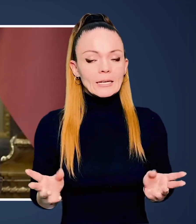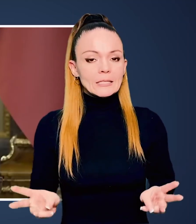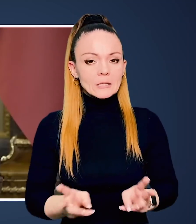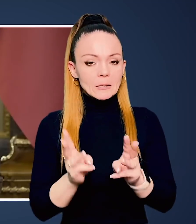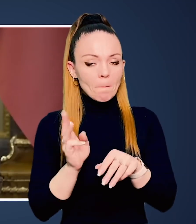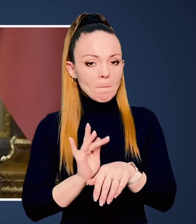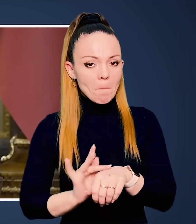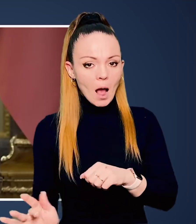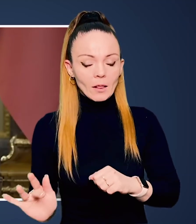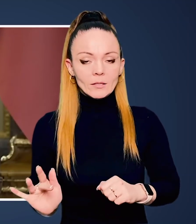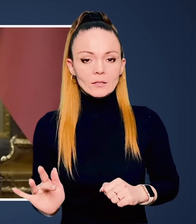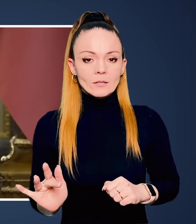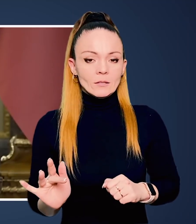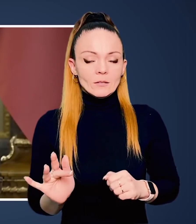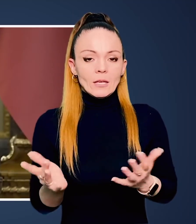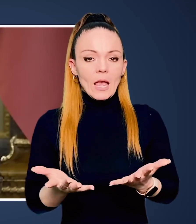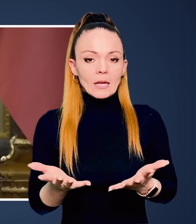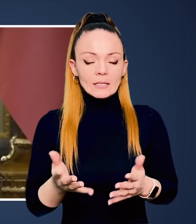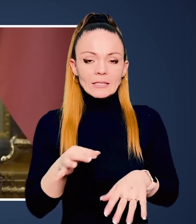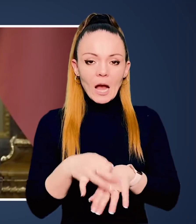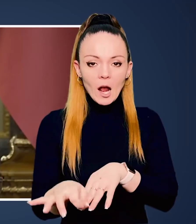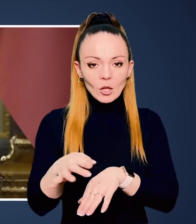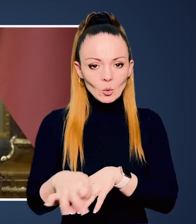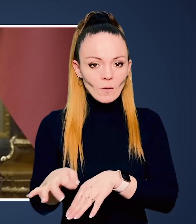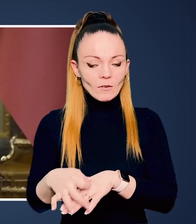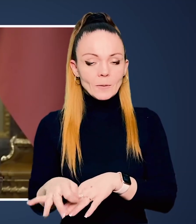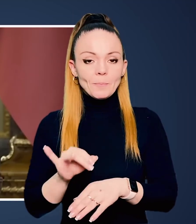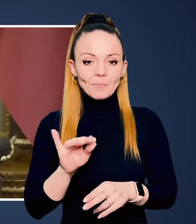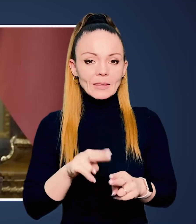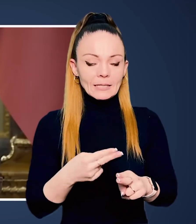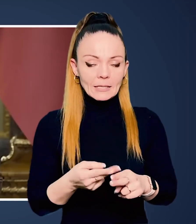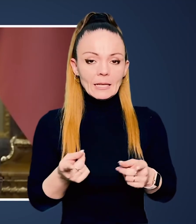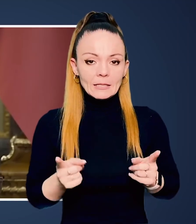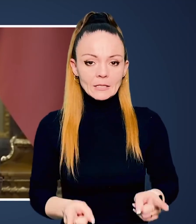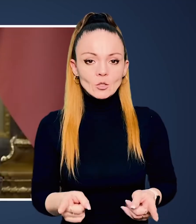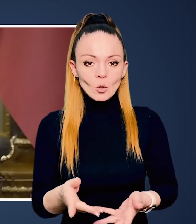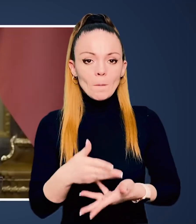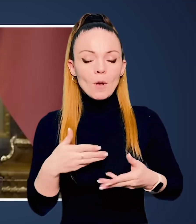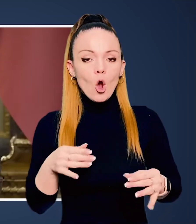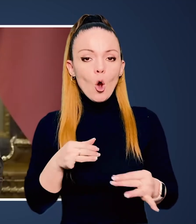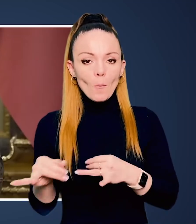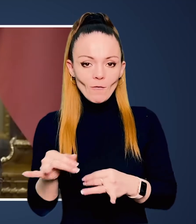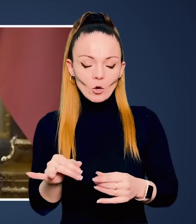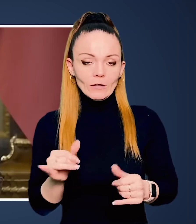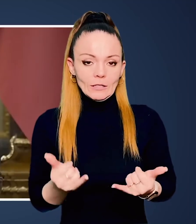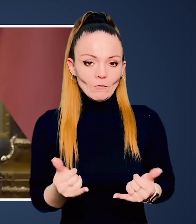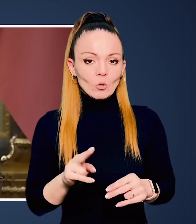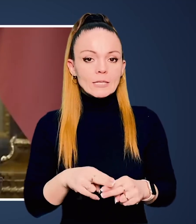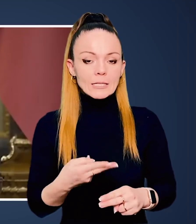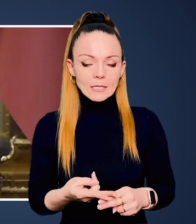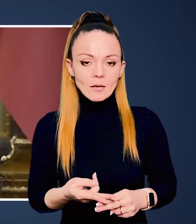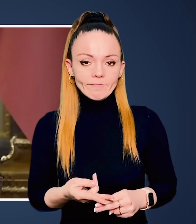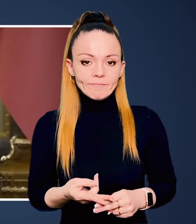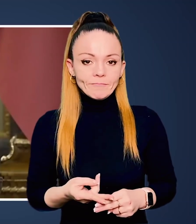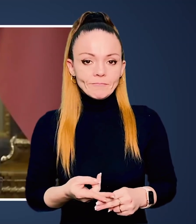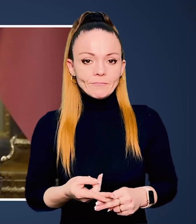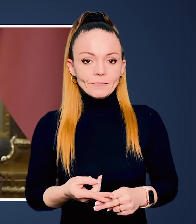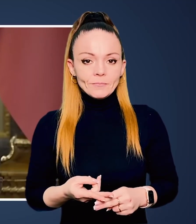які спалені, які закатовані. І це дійсно, ми обговорювали сьогодні, це